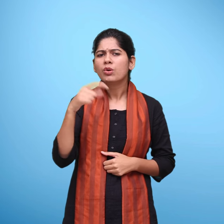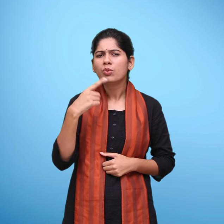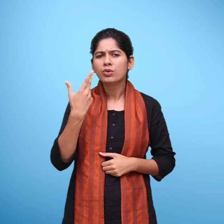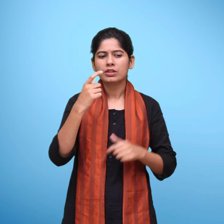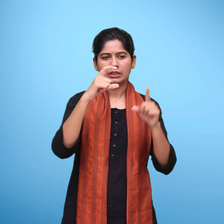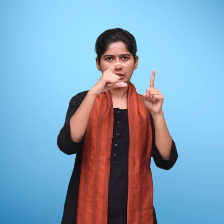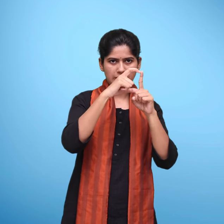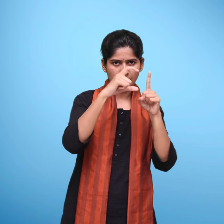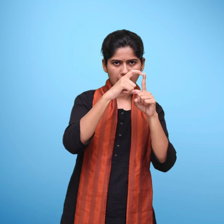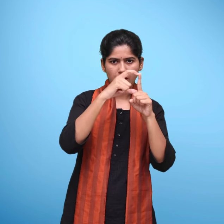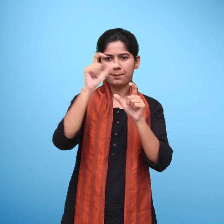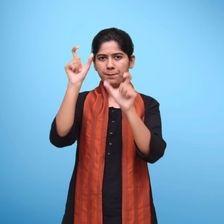पब्लिक स्कूल ग्रेटर नौड़ा